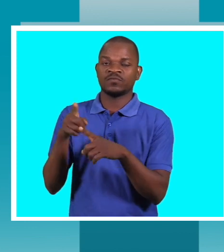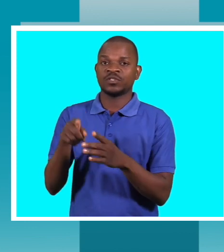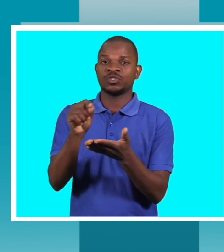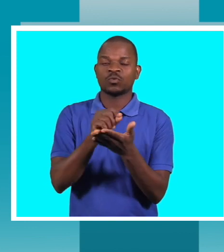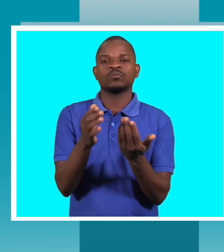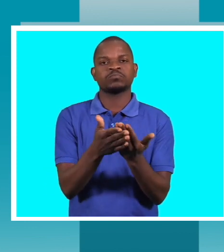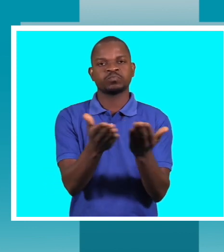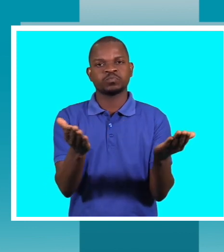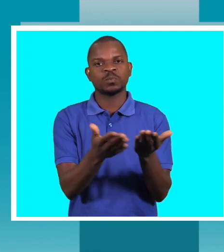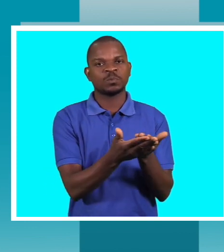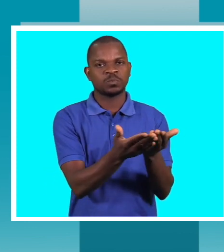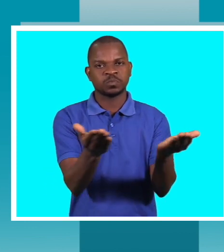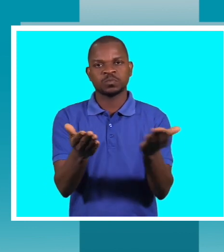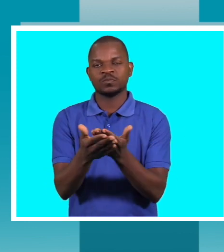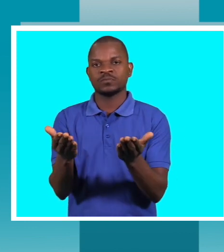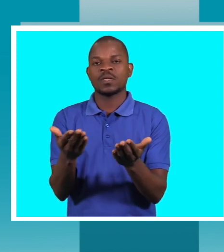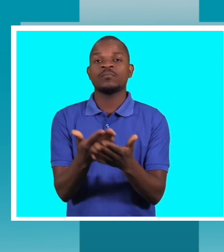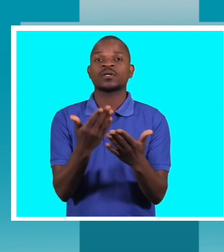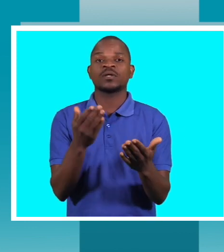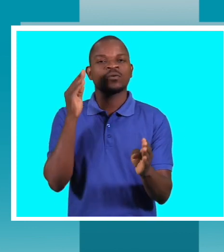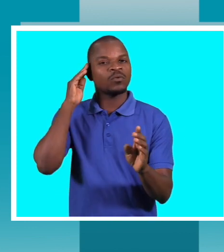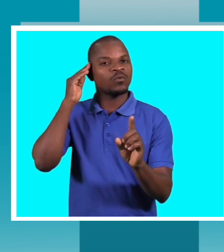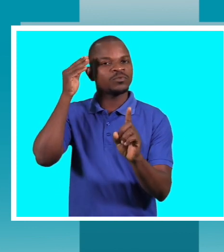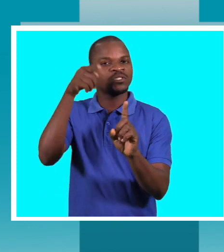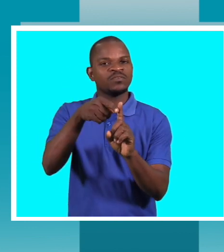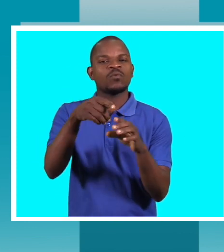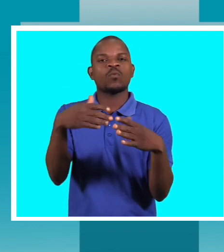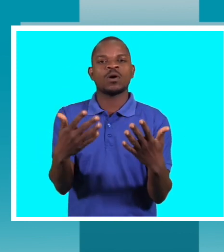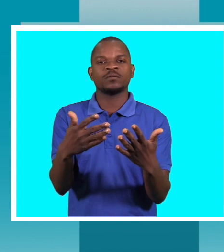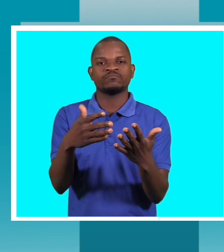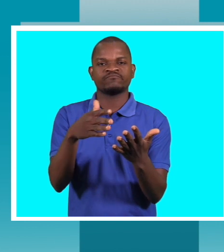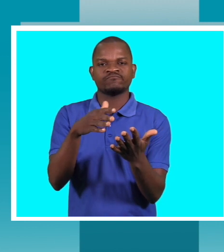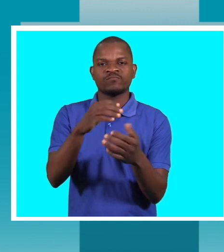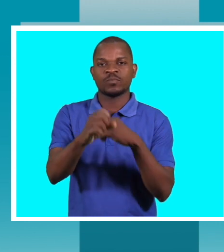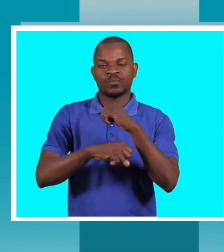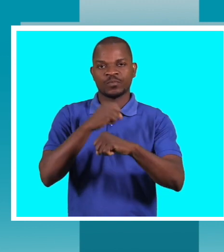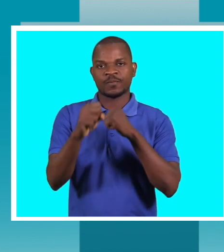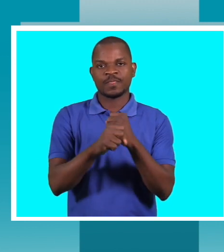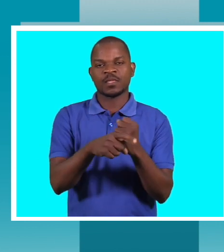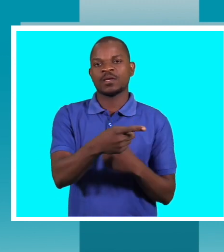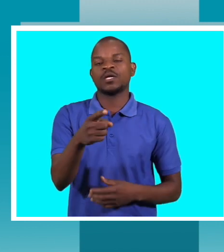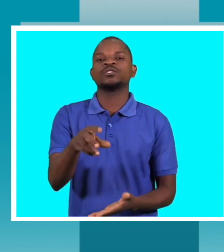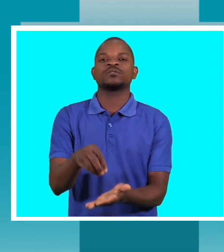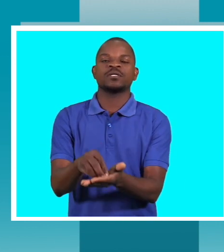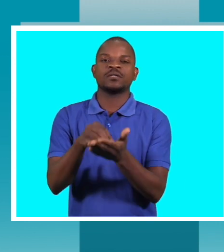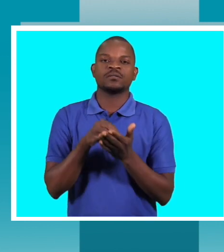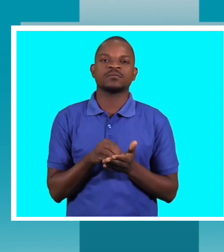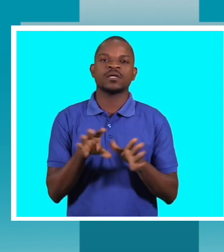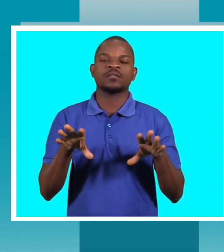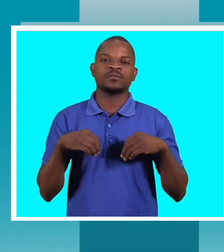apresentações nas escolas, para sensibilizar que o próximo ano recebam. Eu vou dar o meu exemplo. Quando eu fui para me